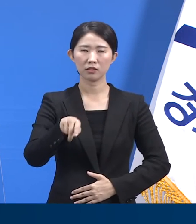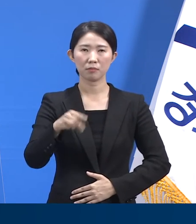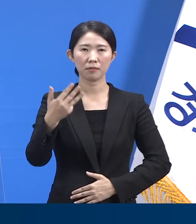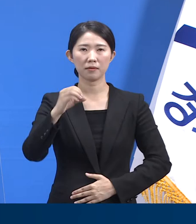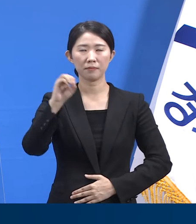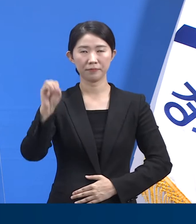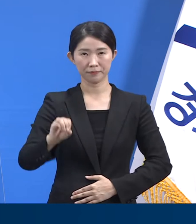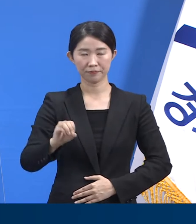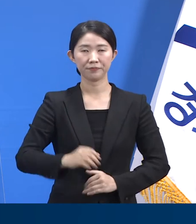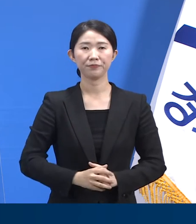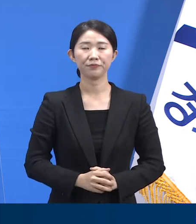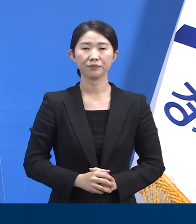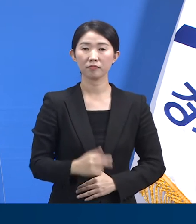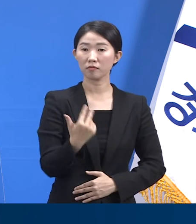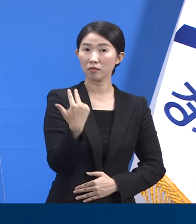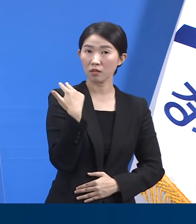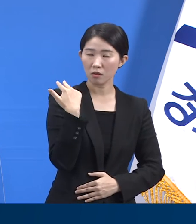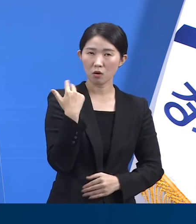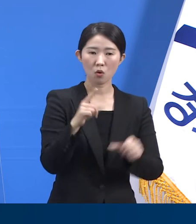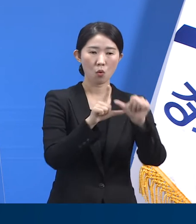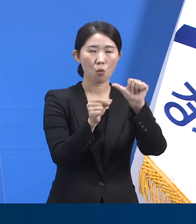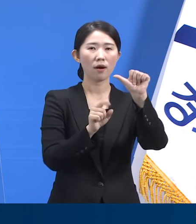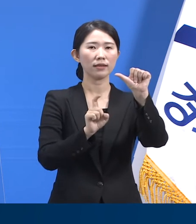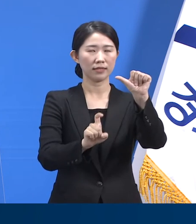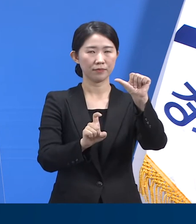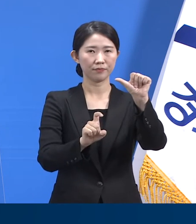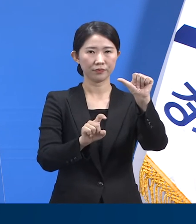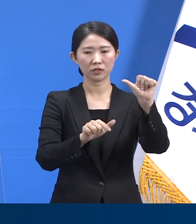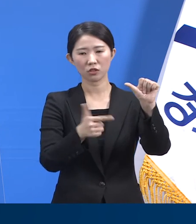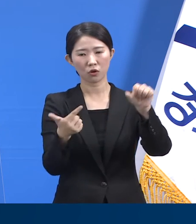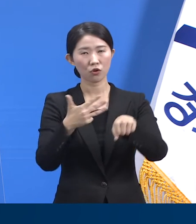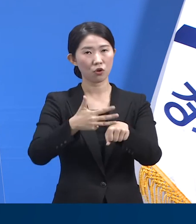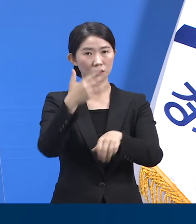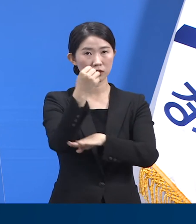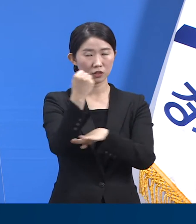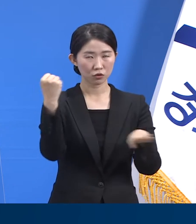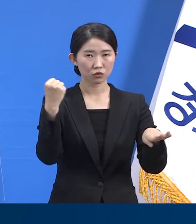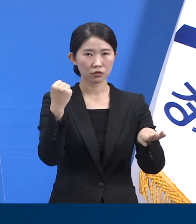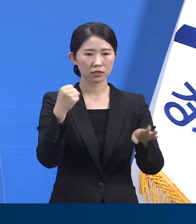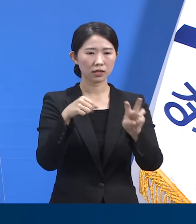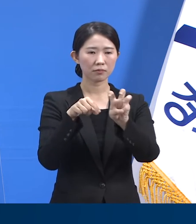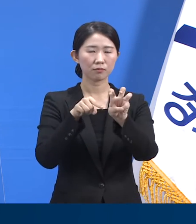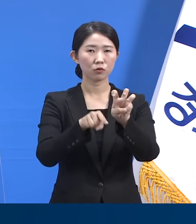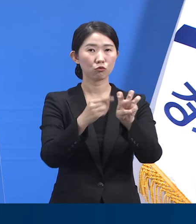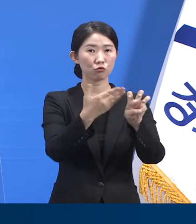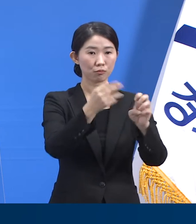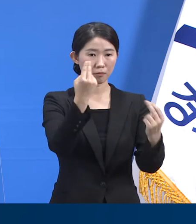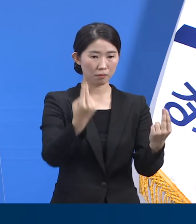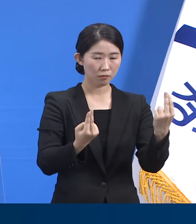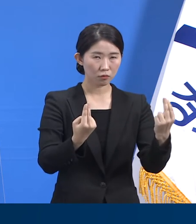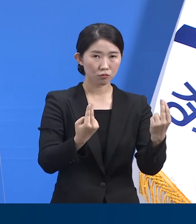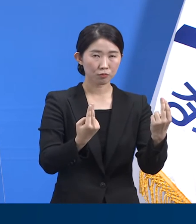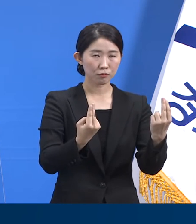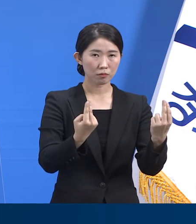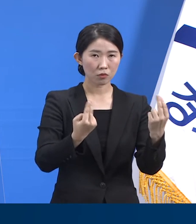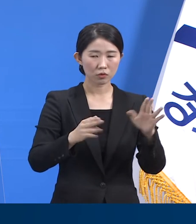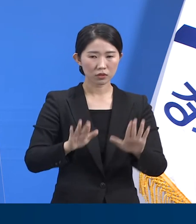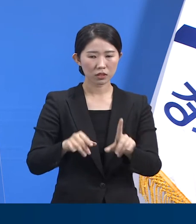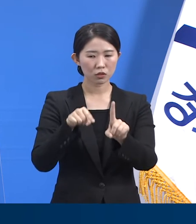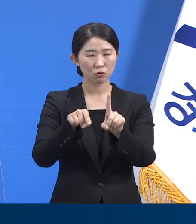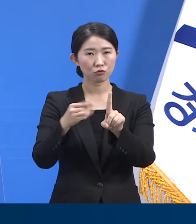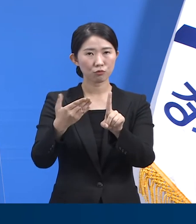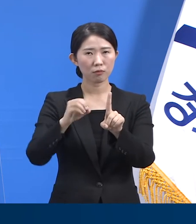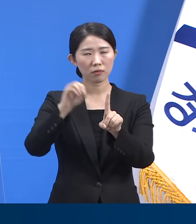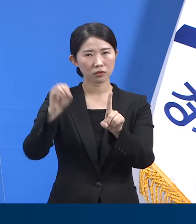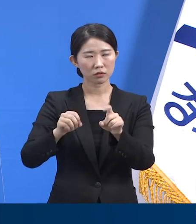일주일 전인 5월 10일 20시 기준 30.9% 대비 1.9%포인트